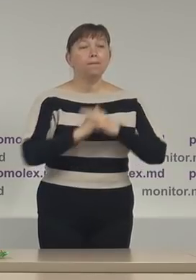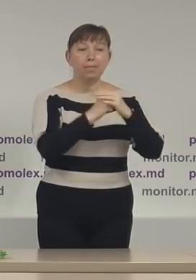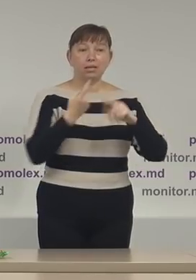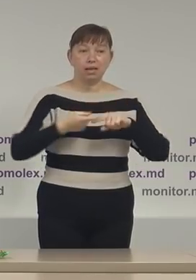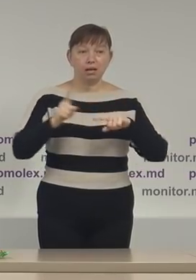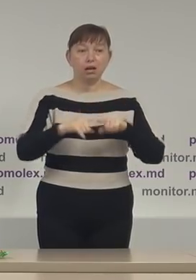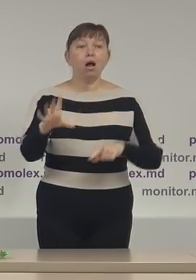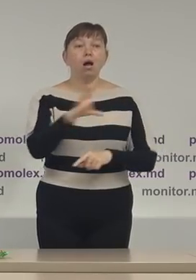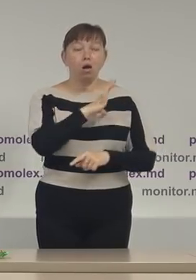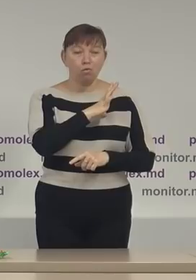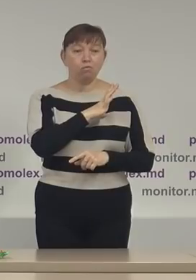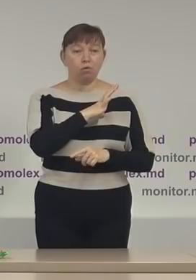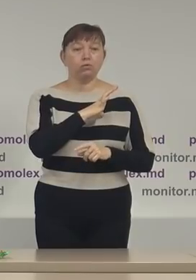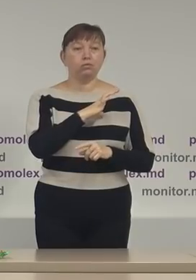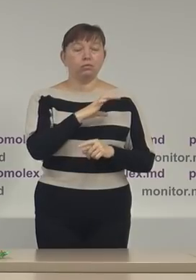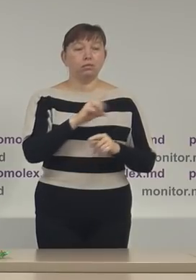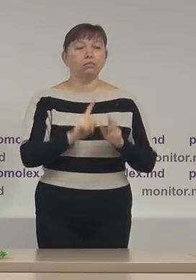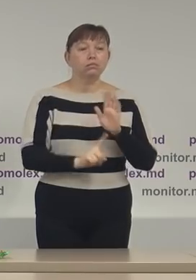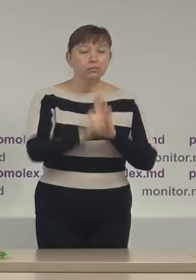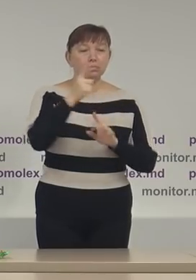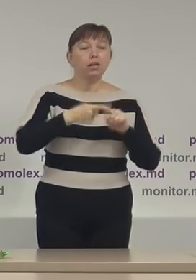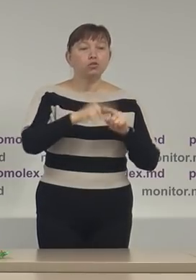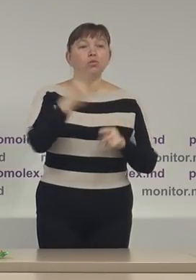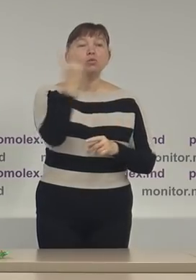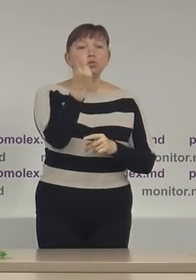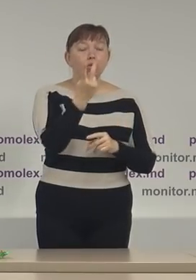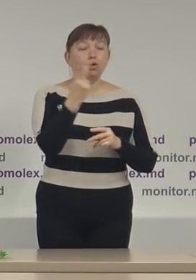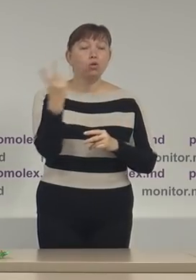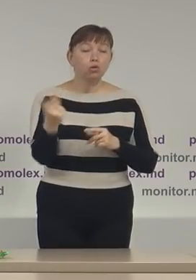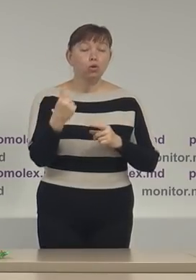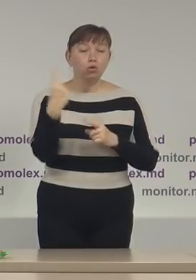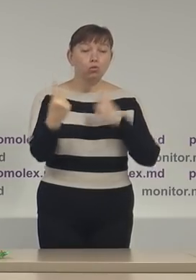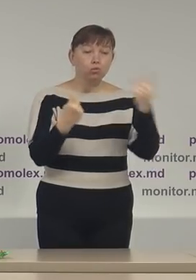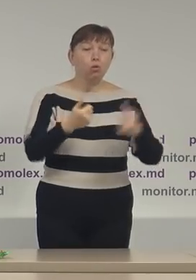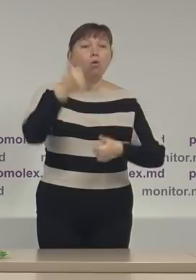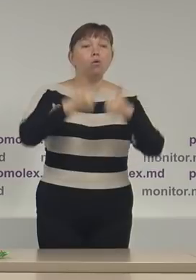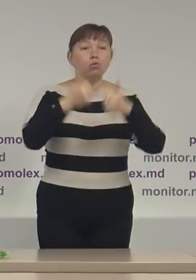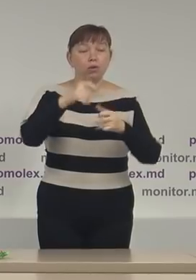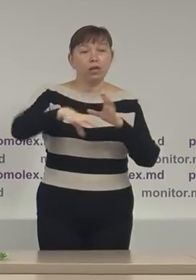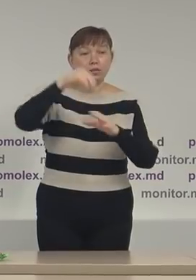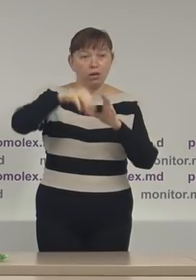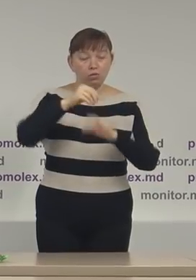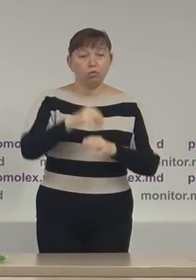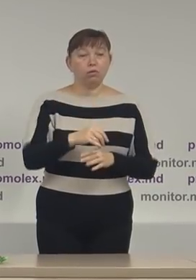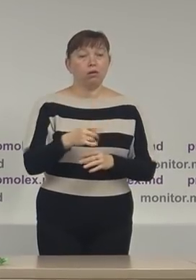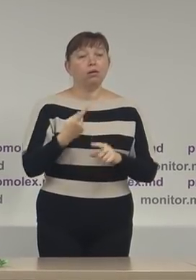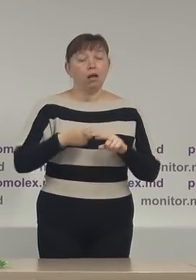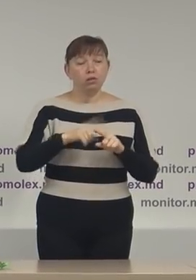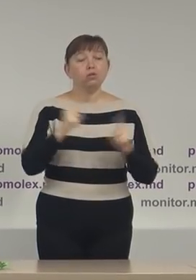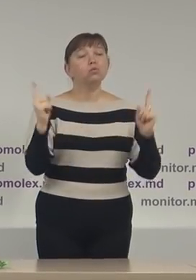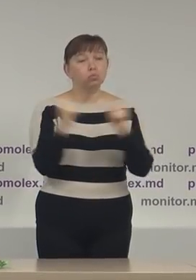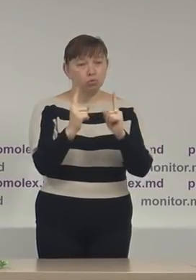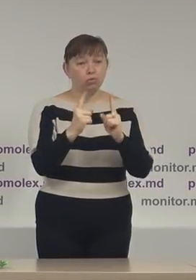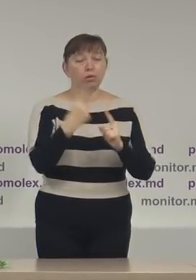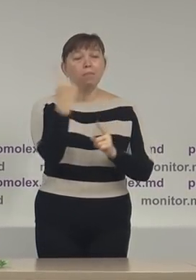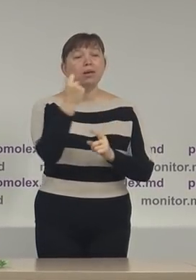cărora au fost finanțate campaniele electorale celor 2 concurenți electorali, se referă doar la un interval de tur de scurt,